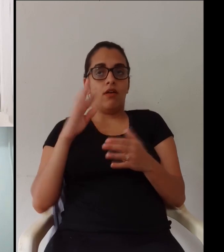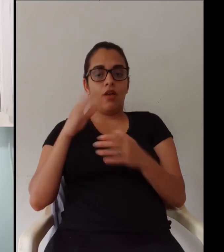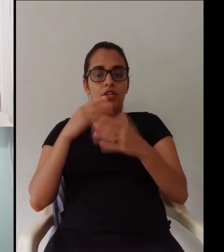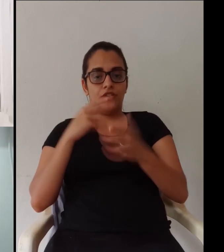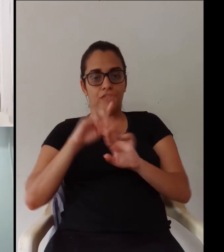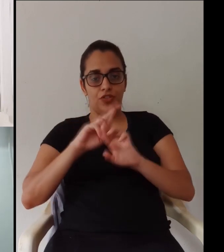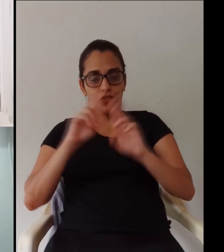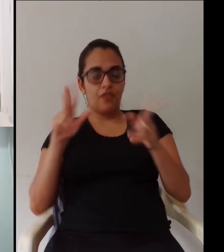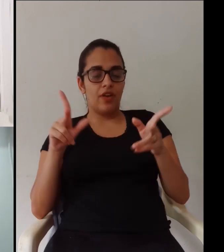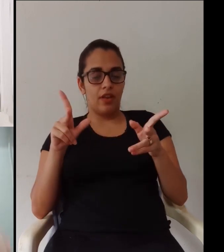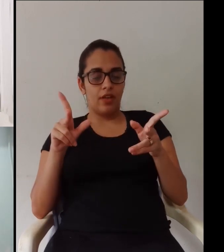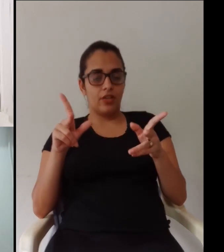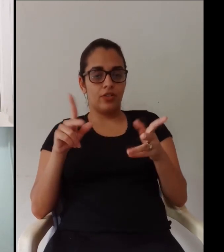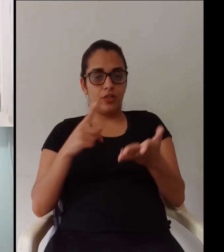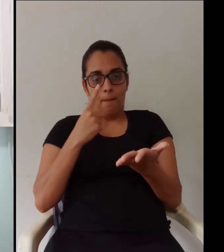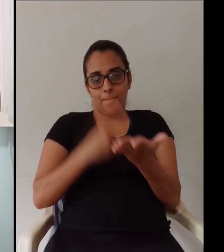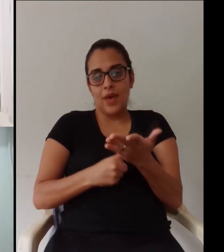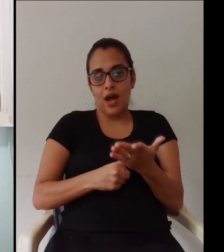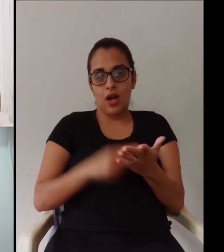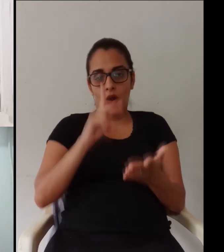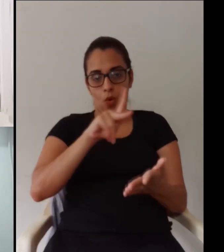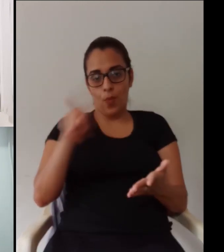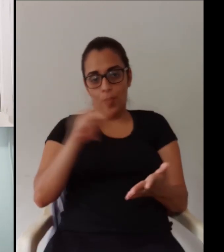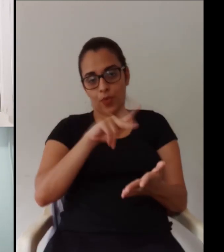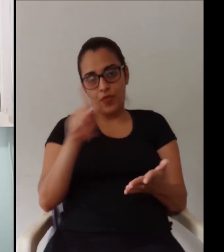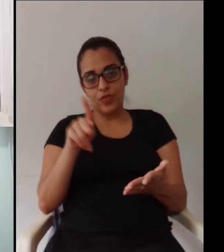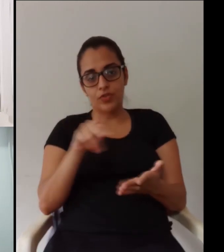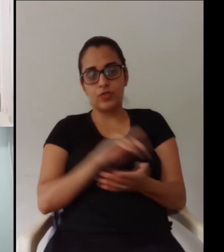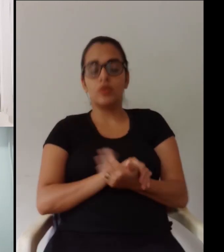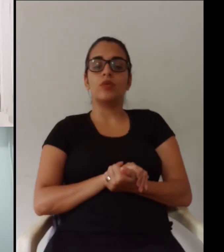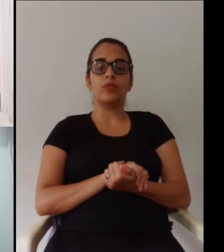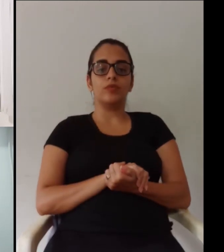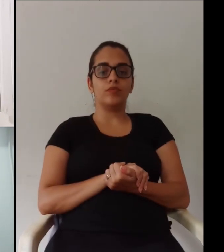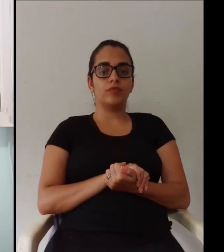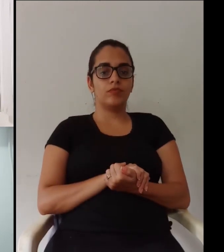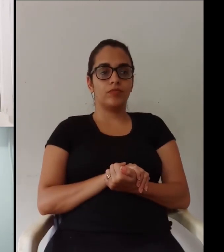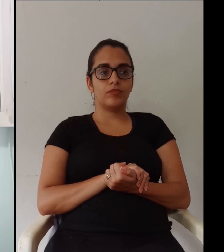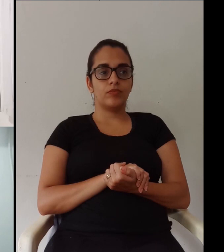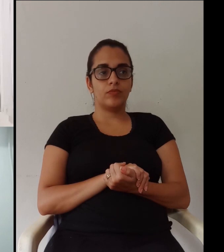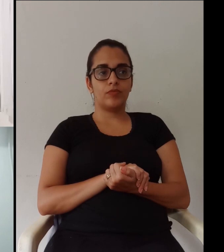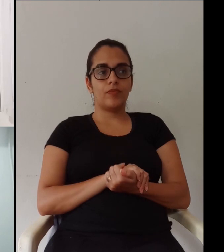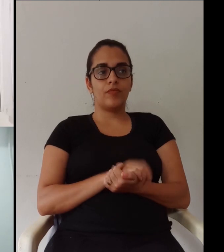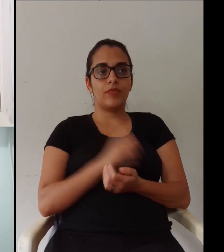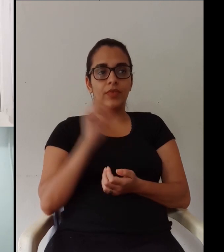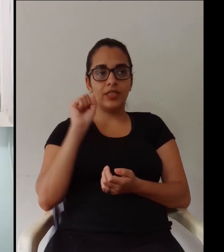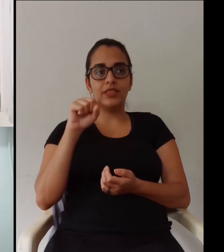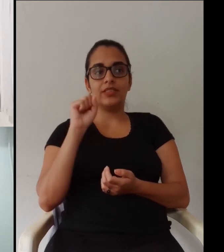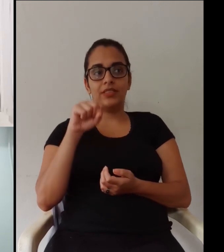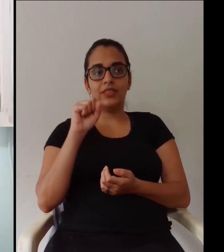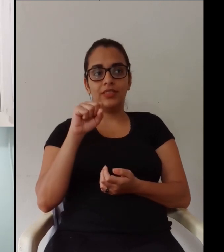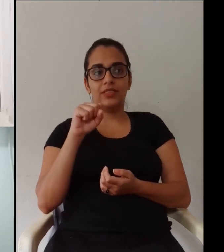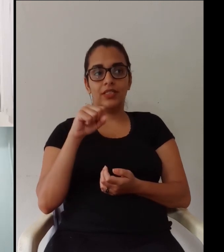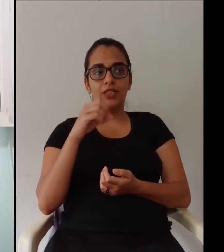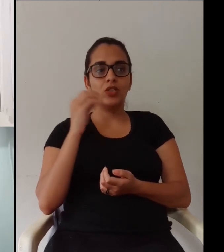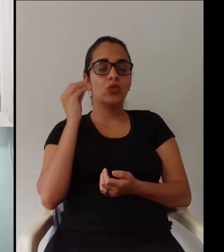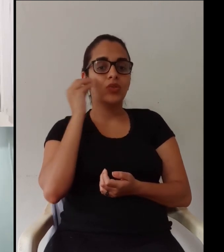que pode ser AD do que é AD então a aula remota é simplesmente isso que eu falei para vocês